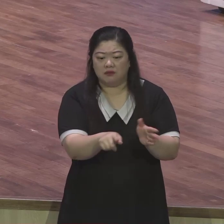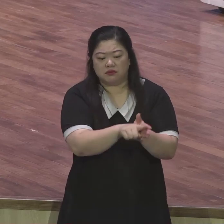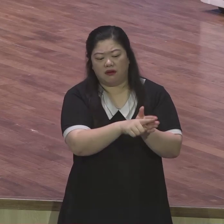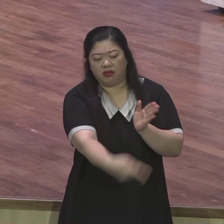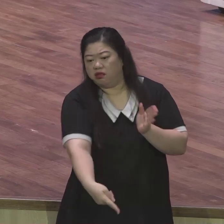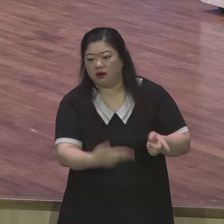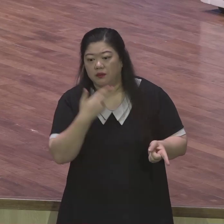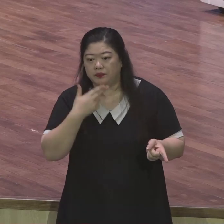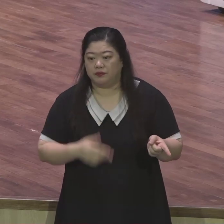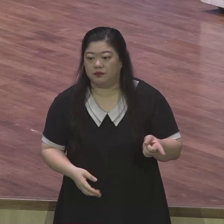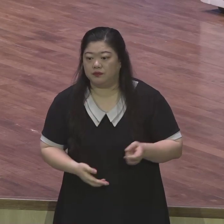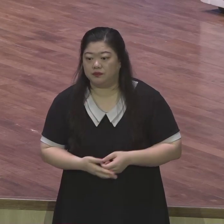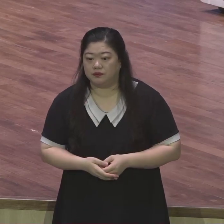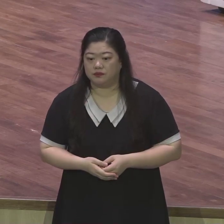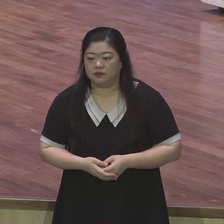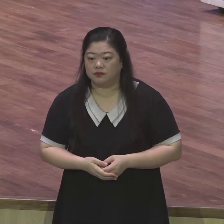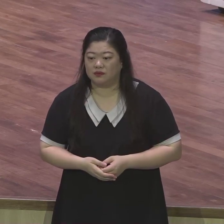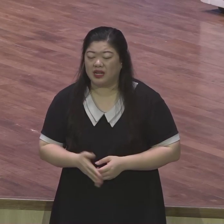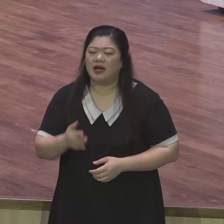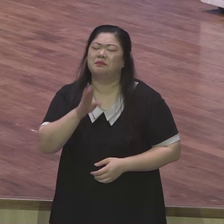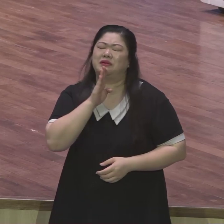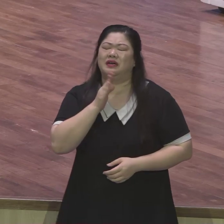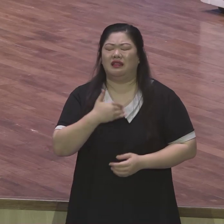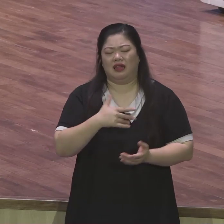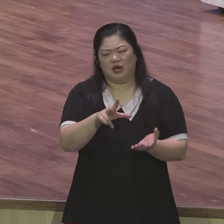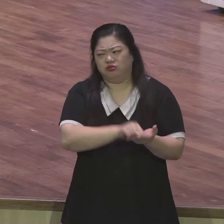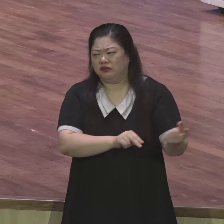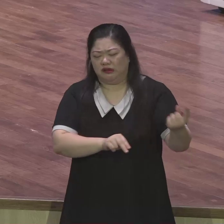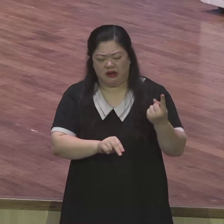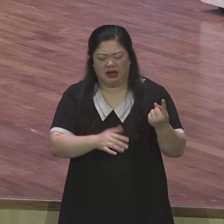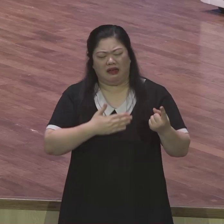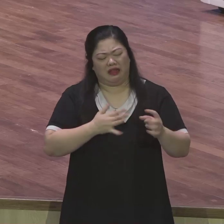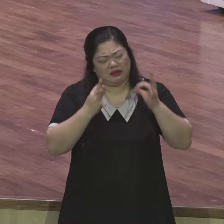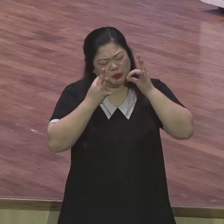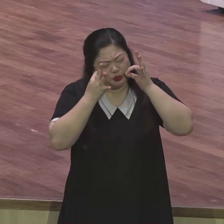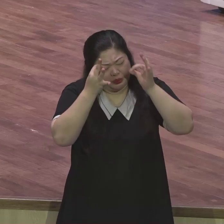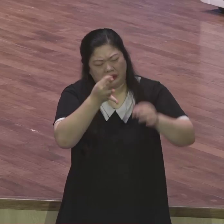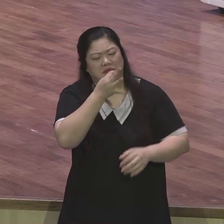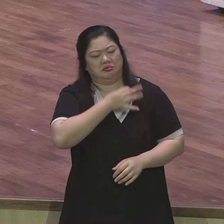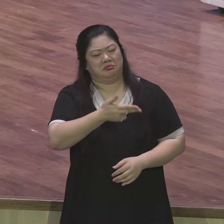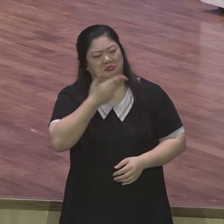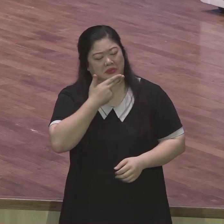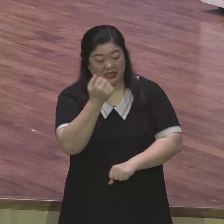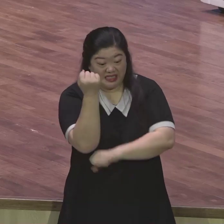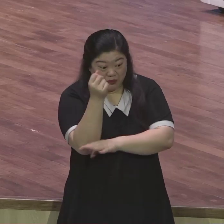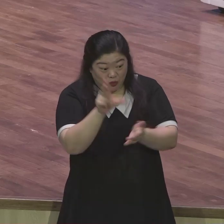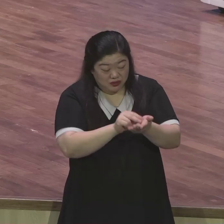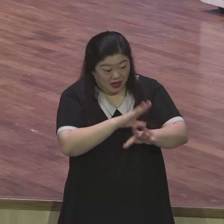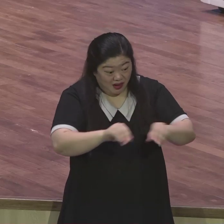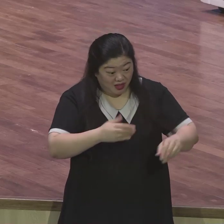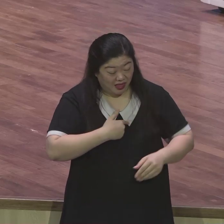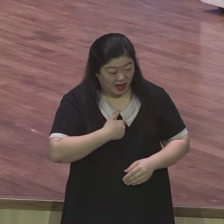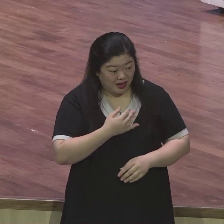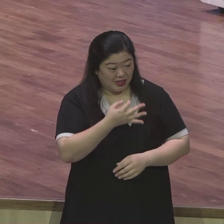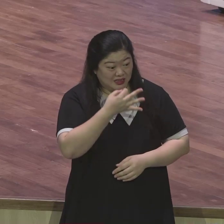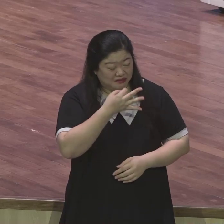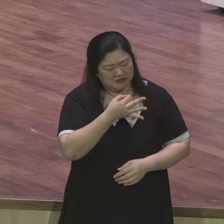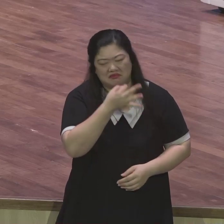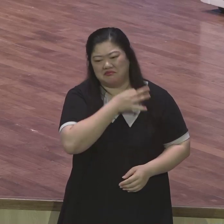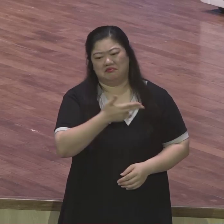내 스스로 절대 내 문제를 할 수 없다 인간은 절대 인간 스스로 근본 문제를 할 수 없다 하나님 만날 수 없다 막 이길 수 없다 죄사 안 받을 수